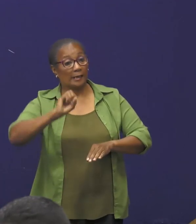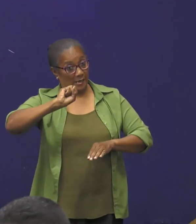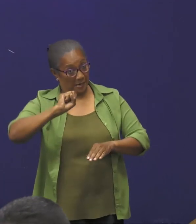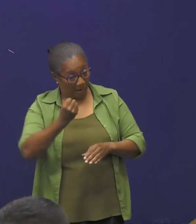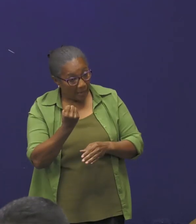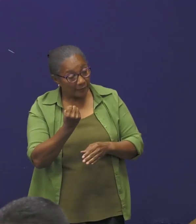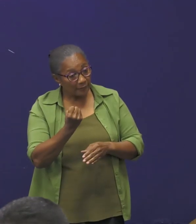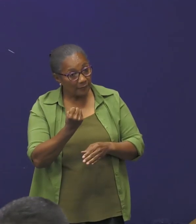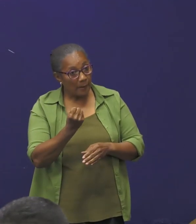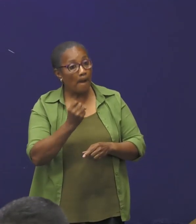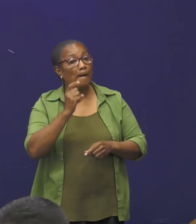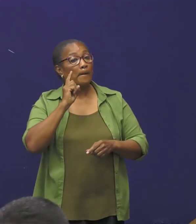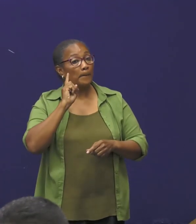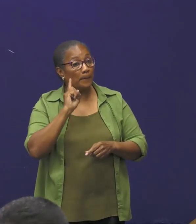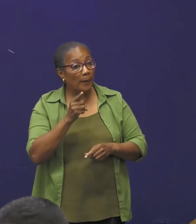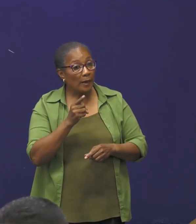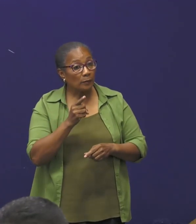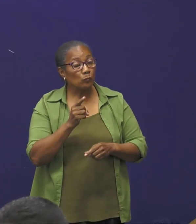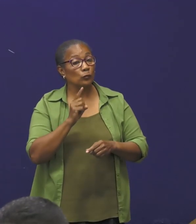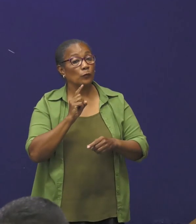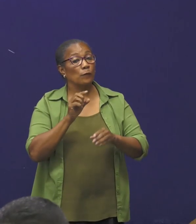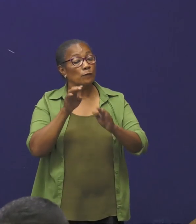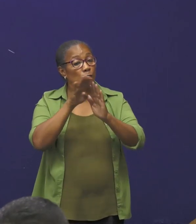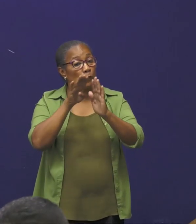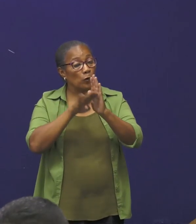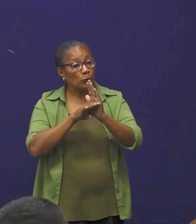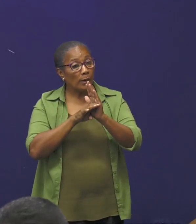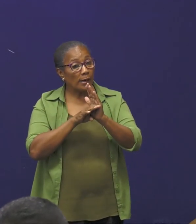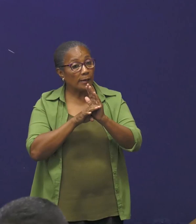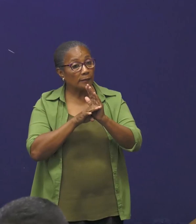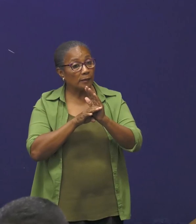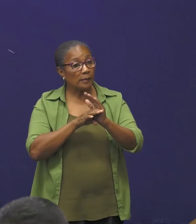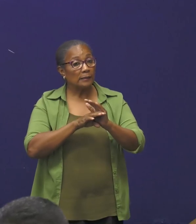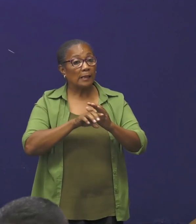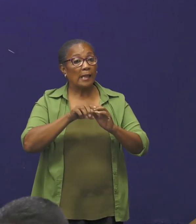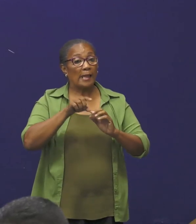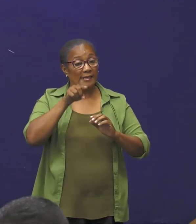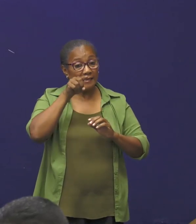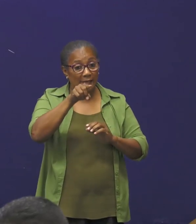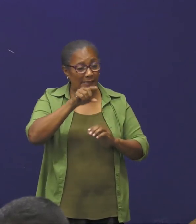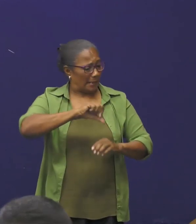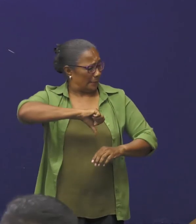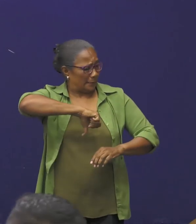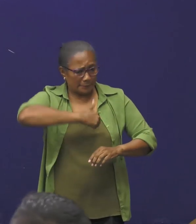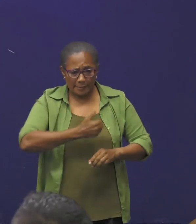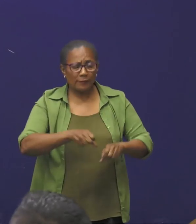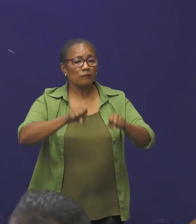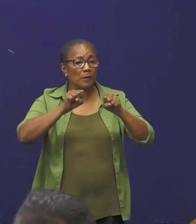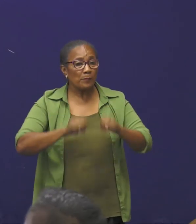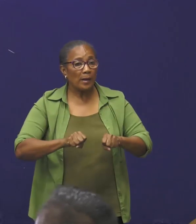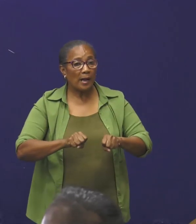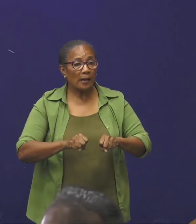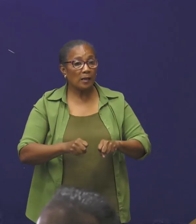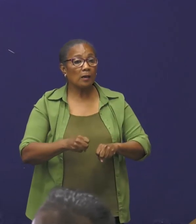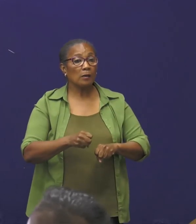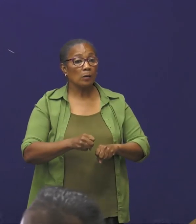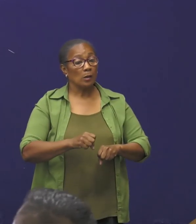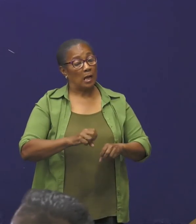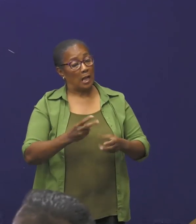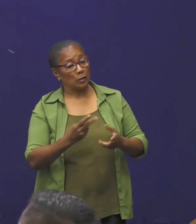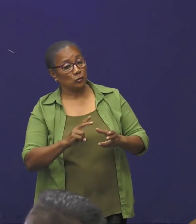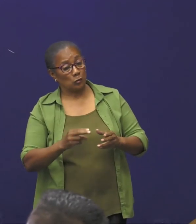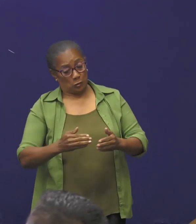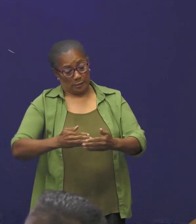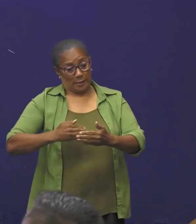optie, maar het gaat onder stringente voorwaarden gaan. En u gaat niet zelf bepalen, als u nou dicht bij de president